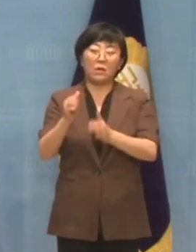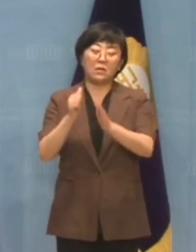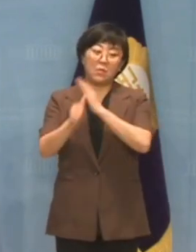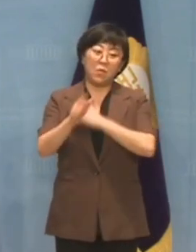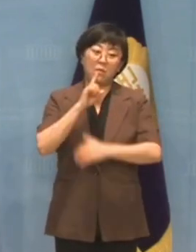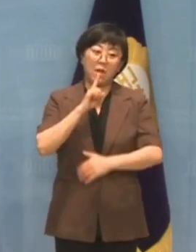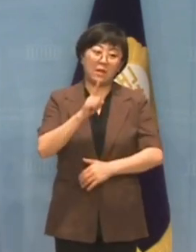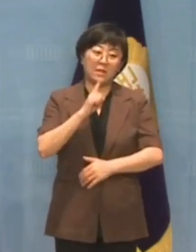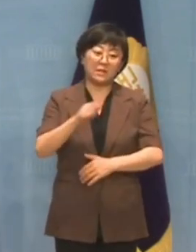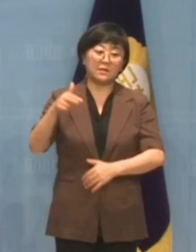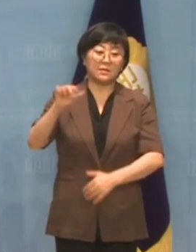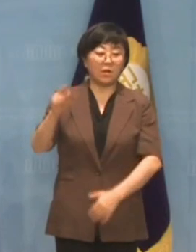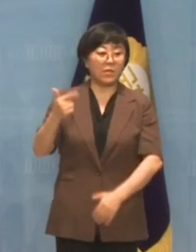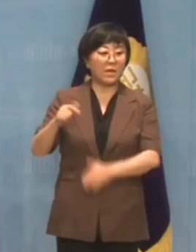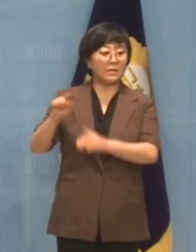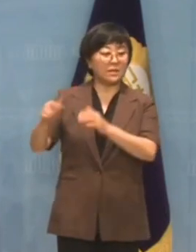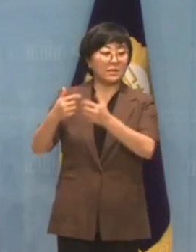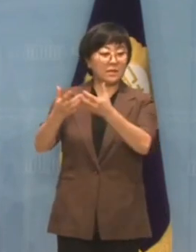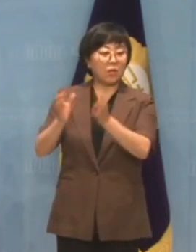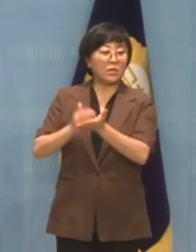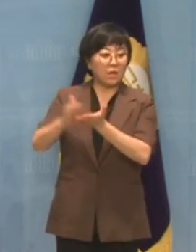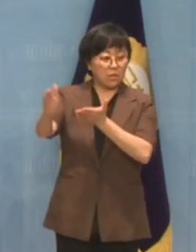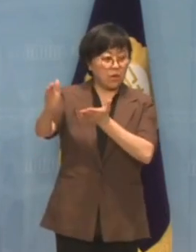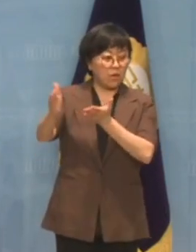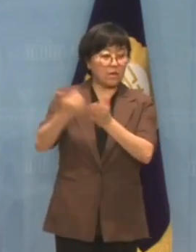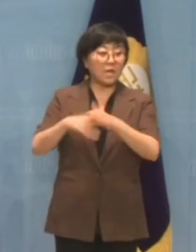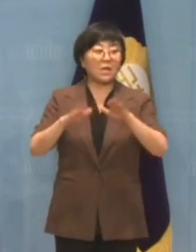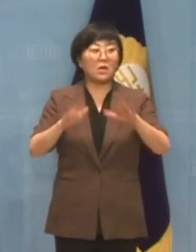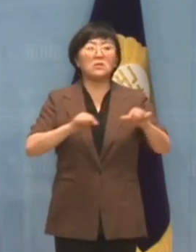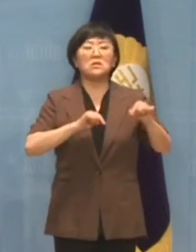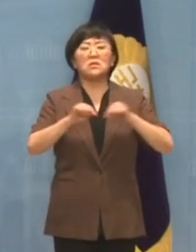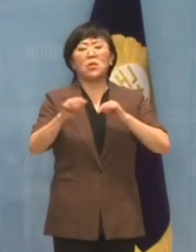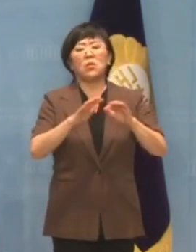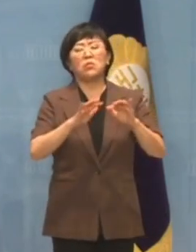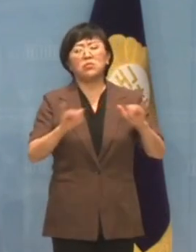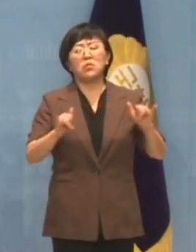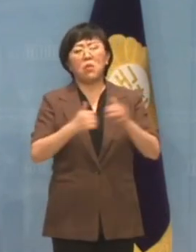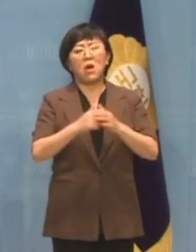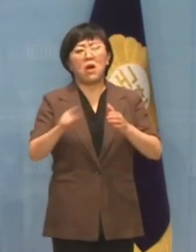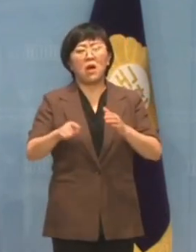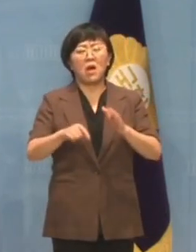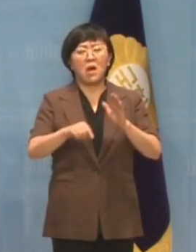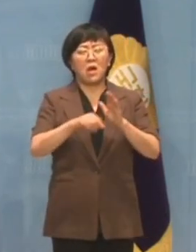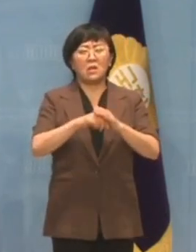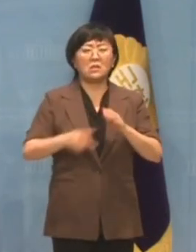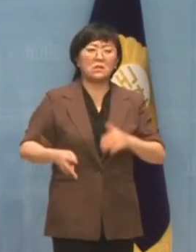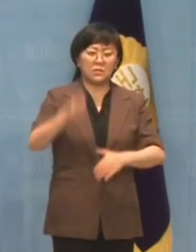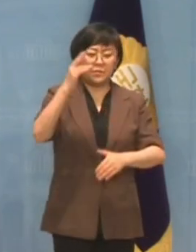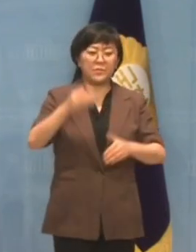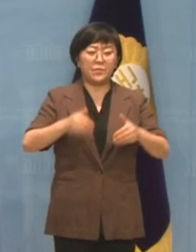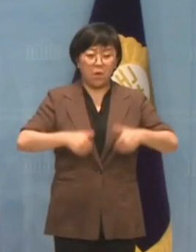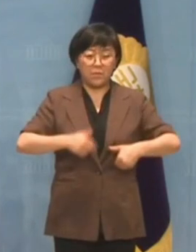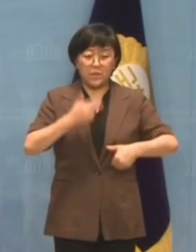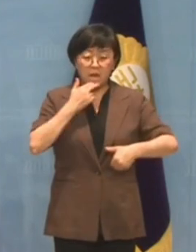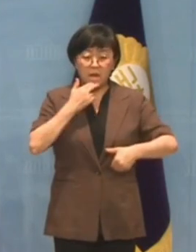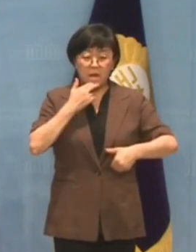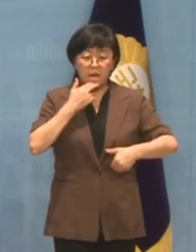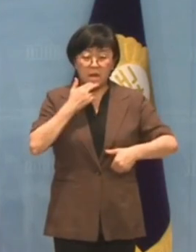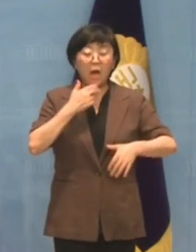말처럼 전광훈 측 당원들을 내보내고 현 지도부와의 타르테를 끊어내지 않고는